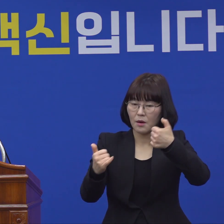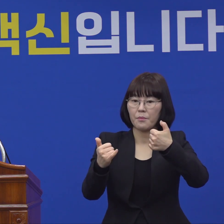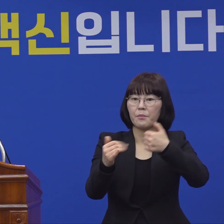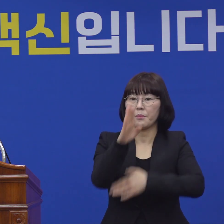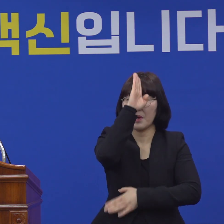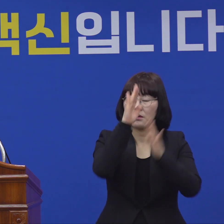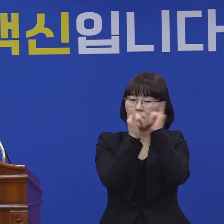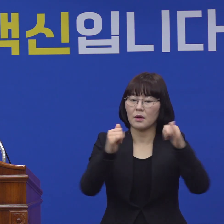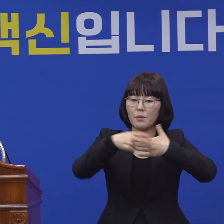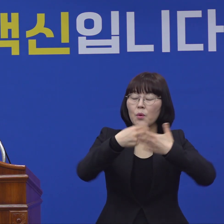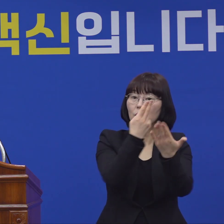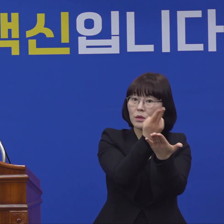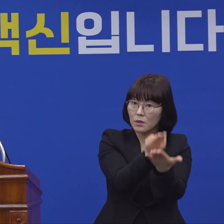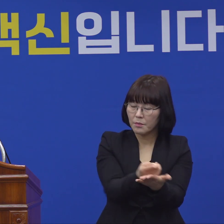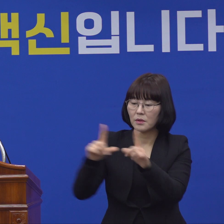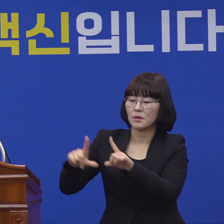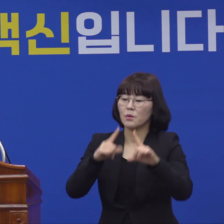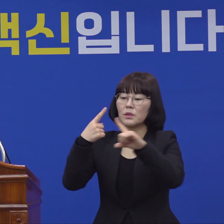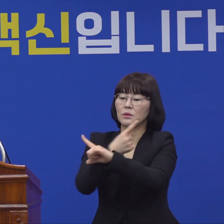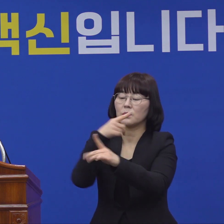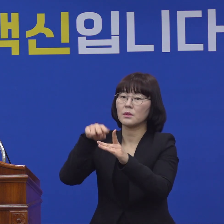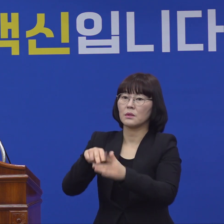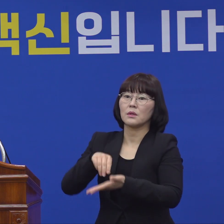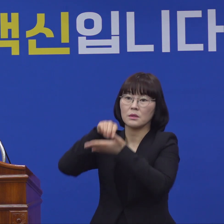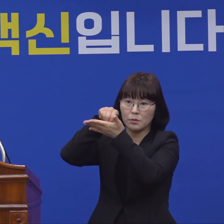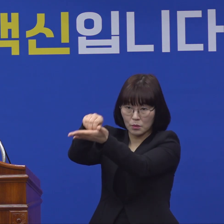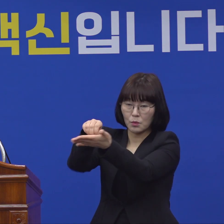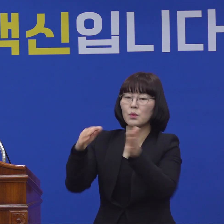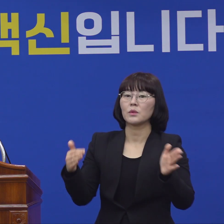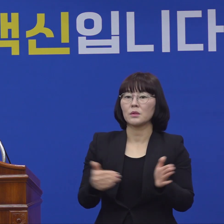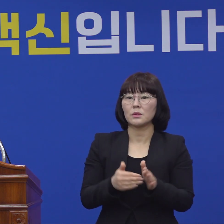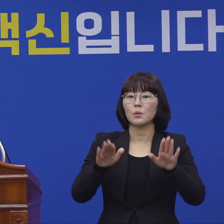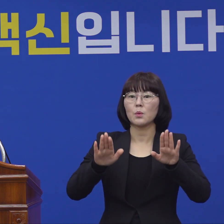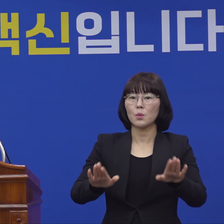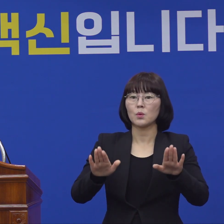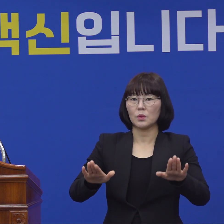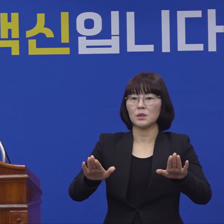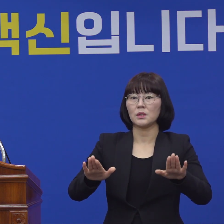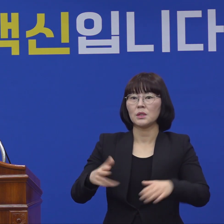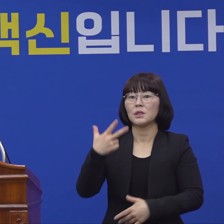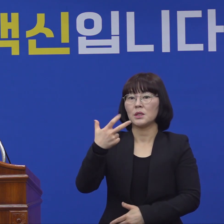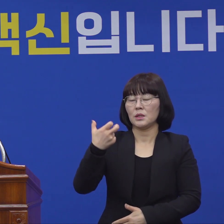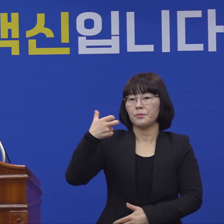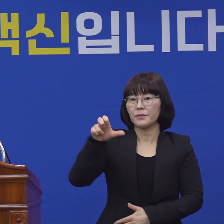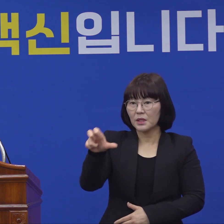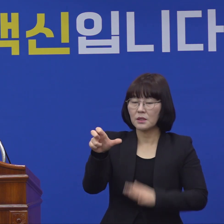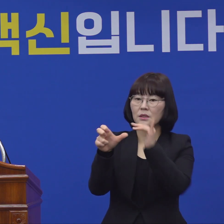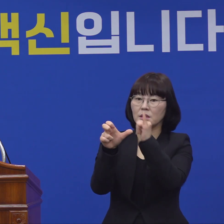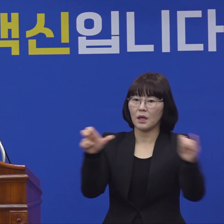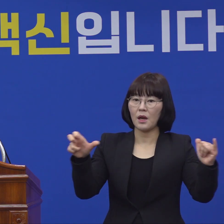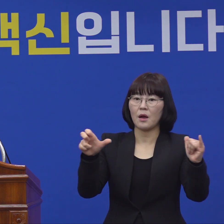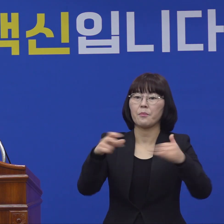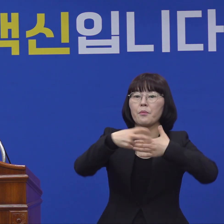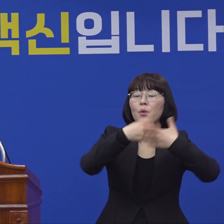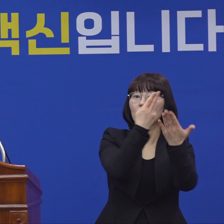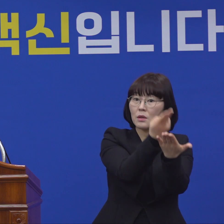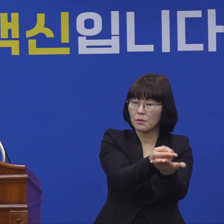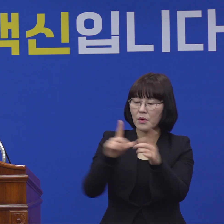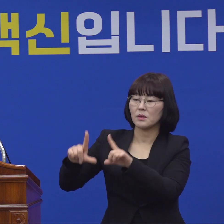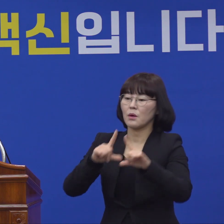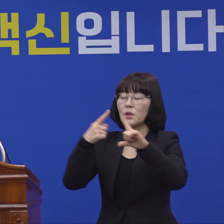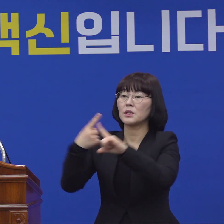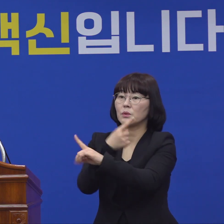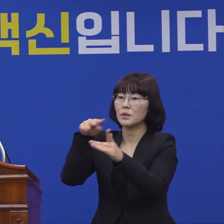병원과 생활치료센터에 입원 입수하였고 오늘은 75명이 추가로 신규 입원 및